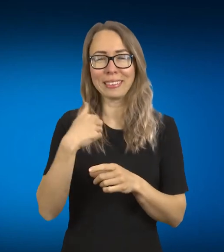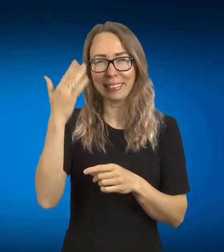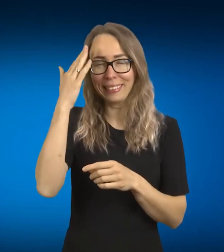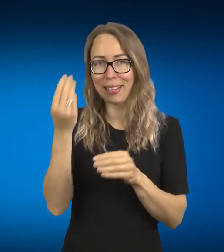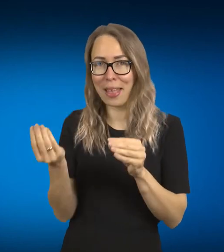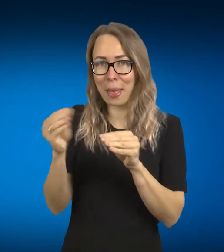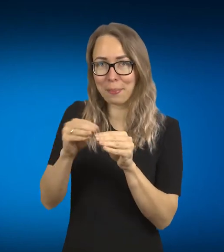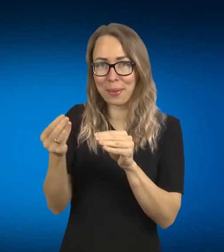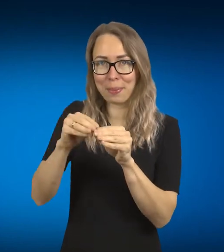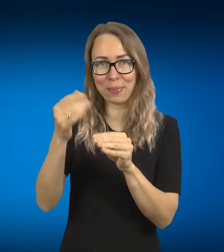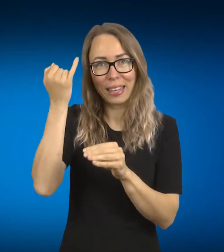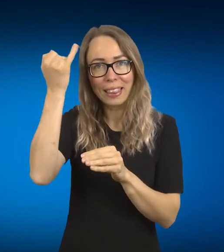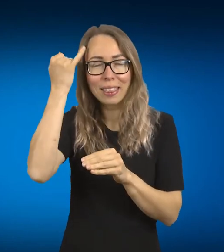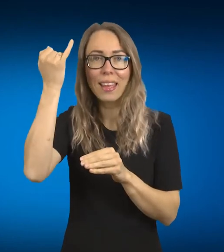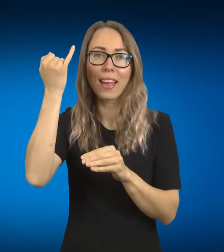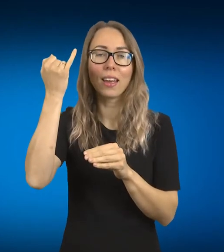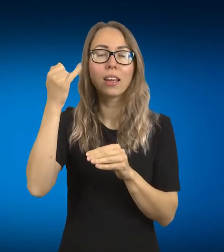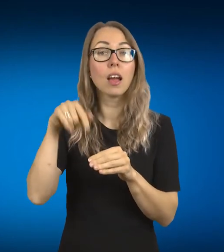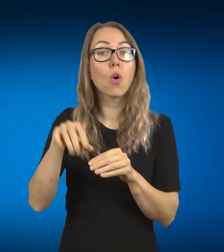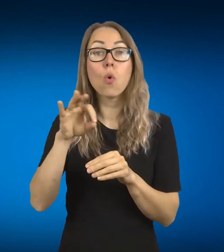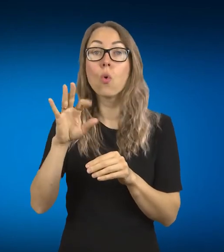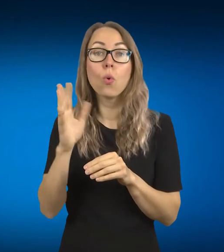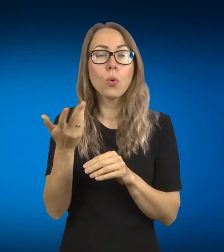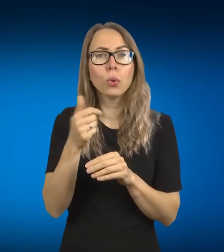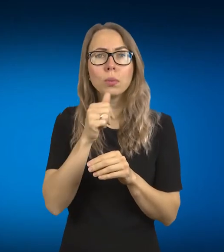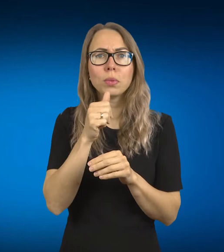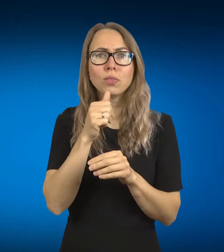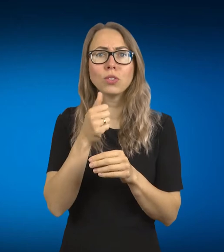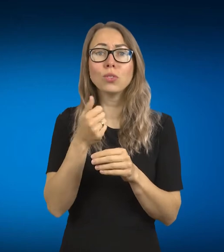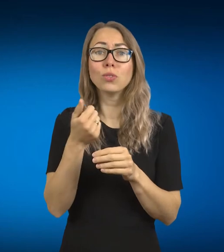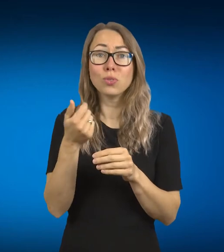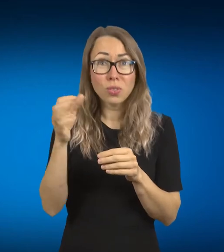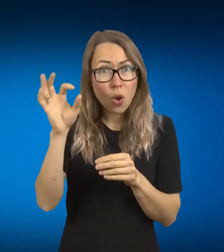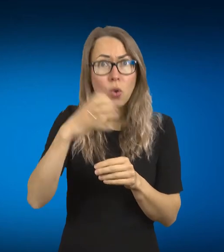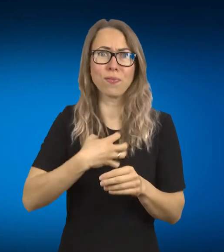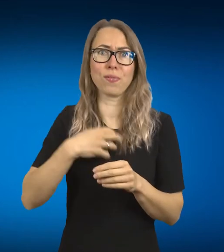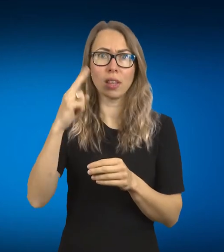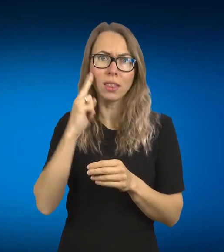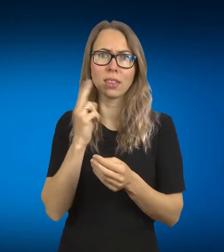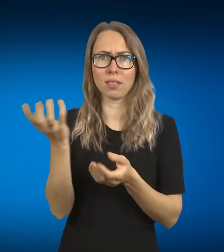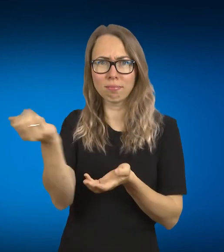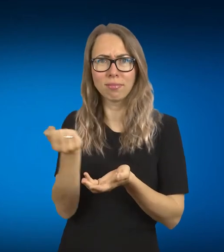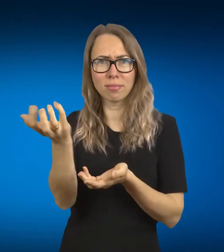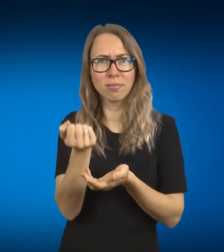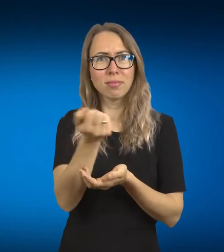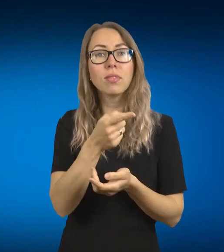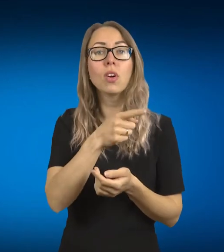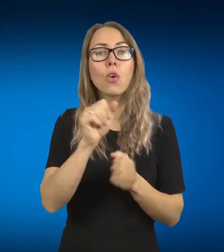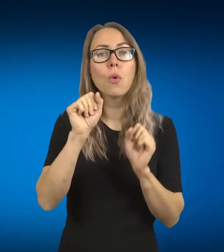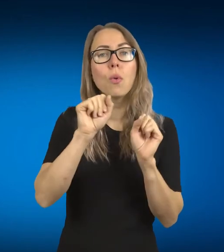idėją ir kuriam platformą, aplečiam ją, norėdami tiesiog aktyviau įtraukti, prisijungti su klausos negalio žmonės